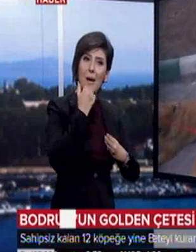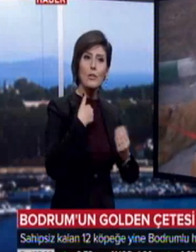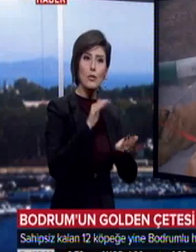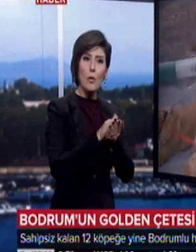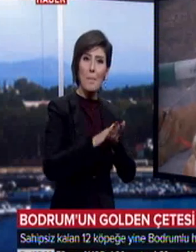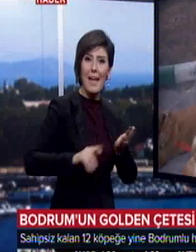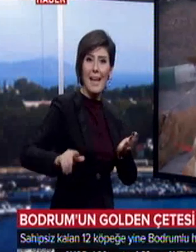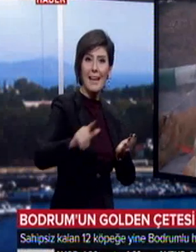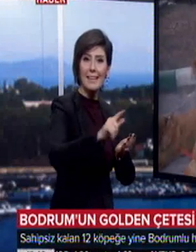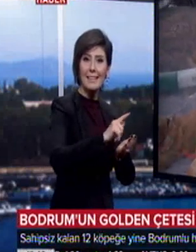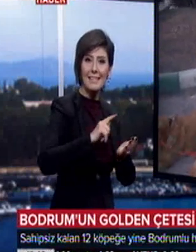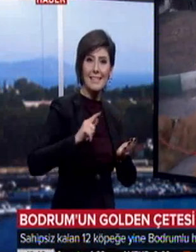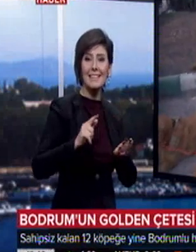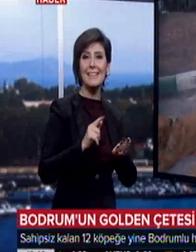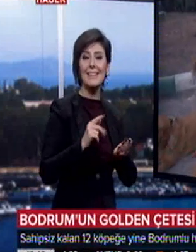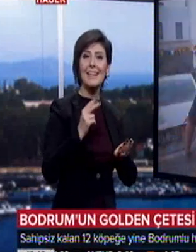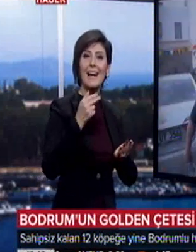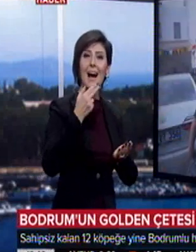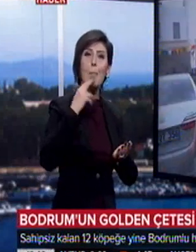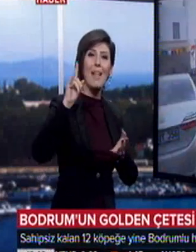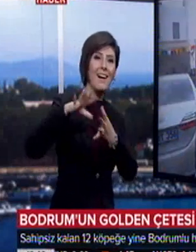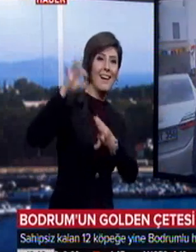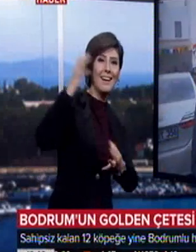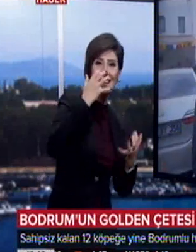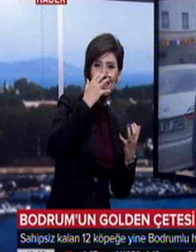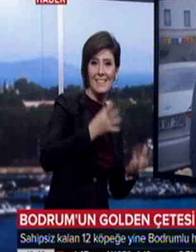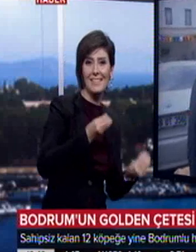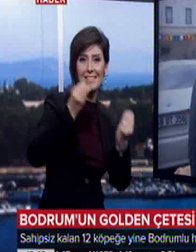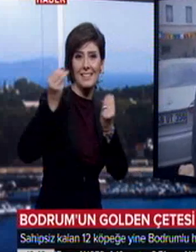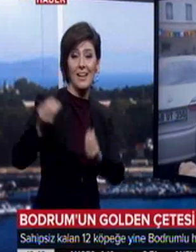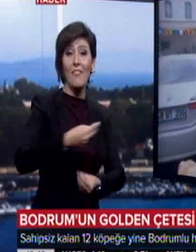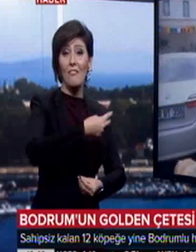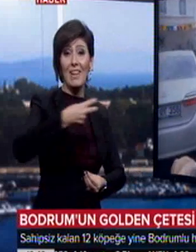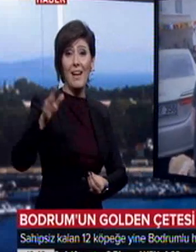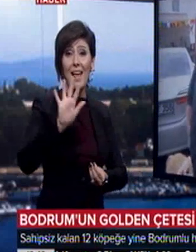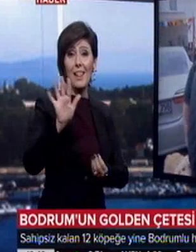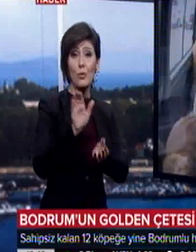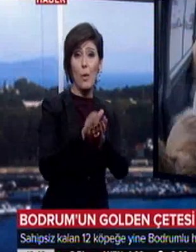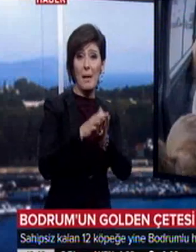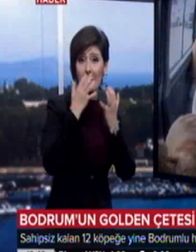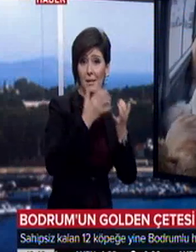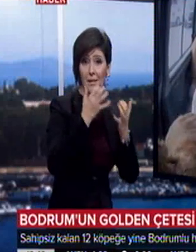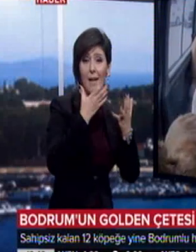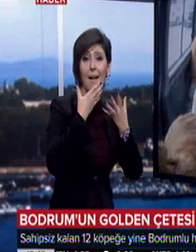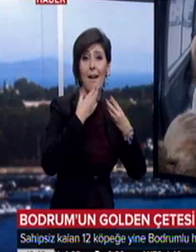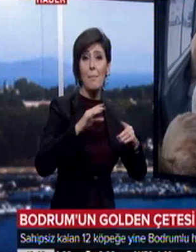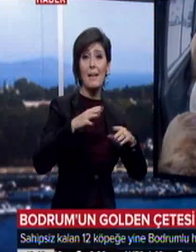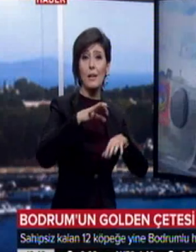Aylin ablaya teslim etmek için hazırlık yapıyoruz. Golden Çetesi villasında 50 köpeğiyle birlikte yaşayan emekli anestezi uzmanı Dr. Aylin Yıldız